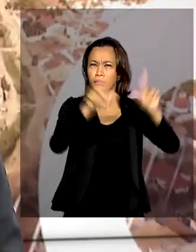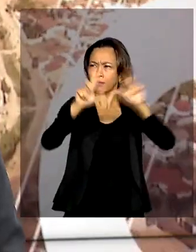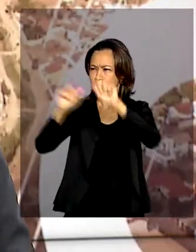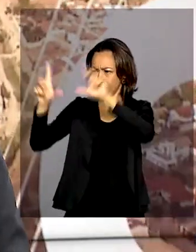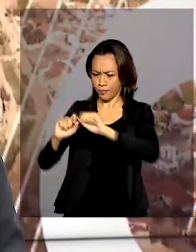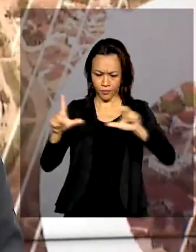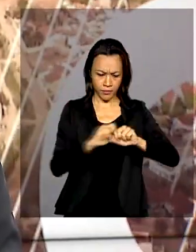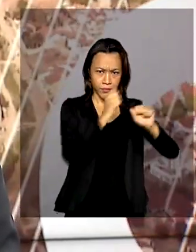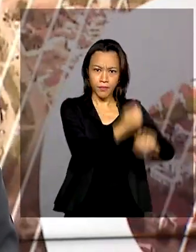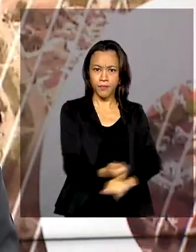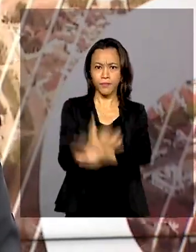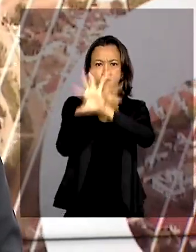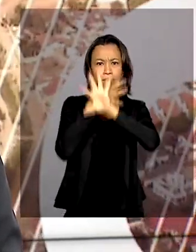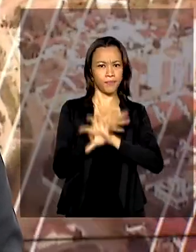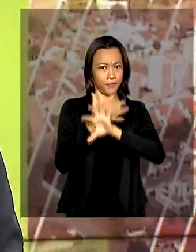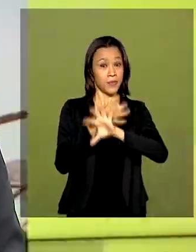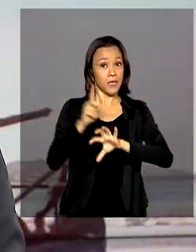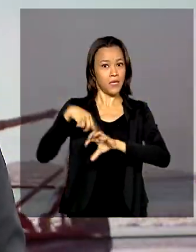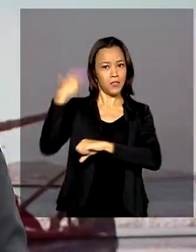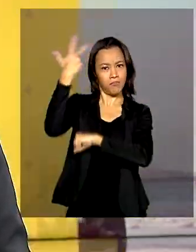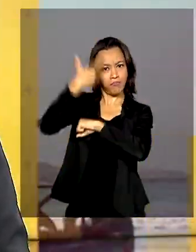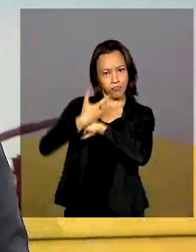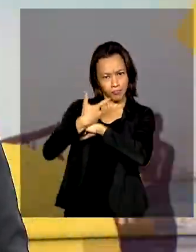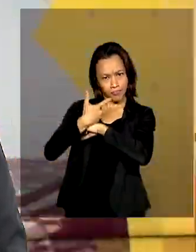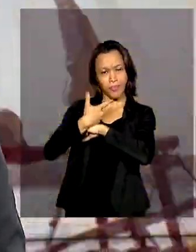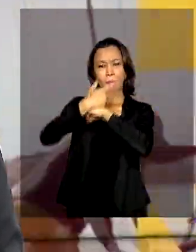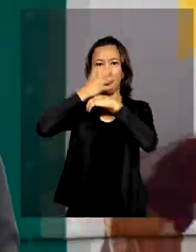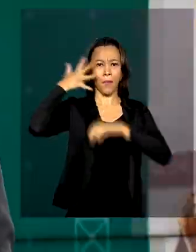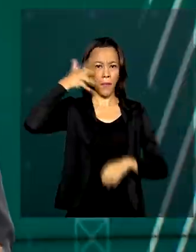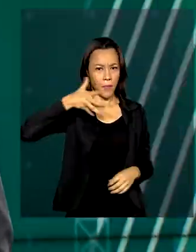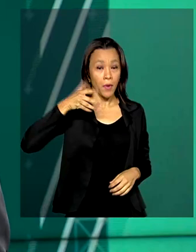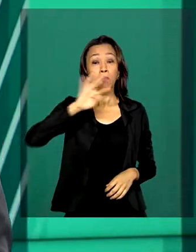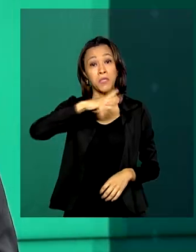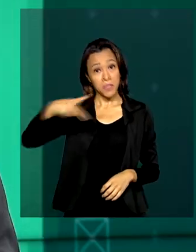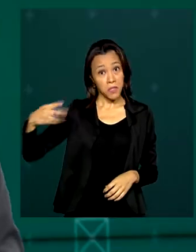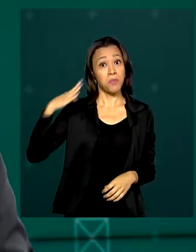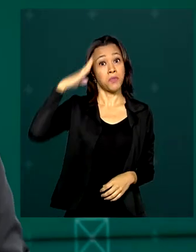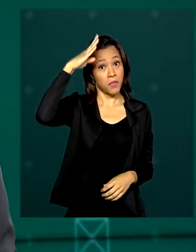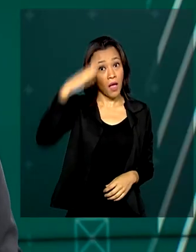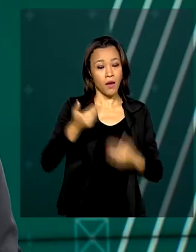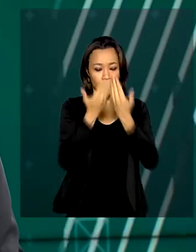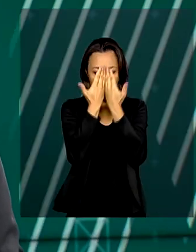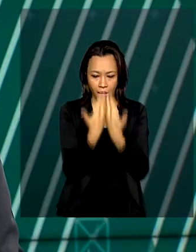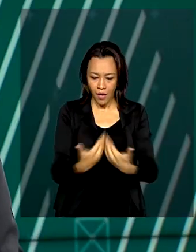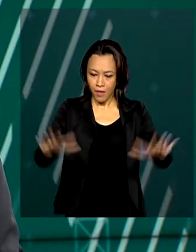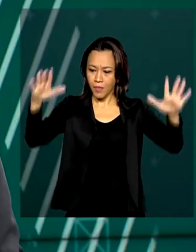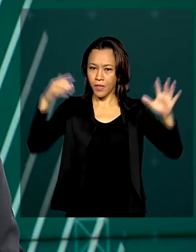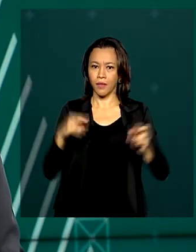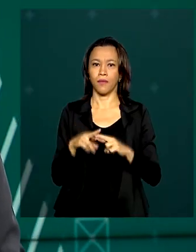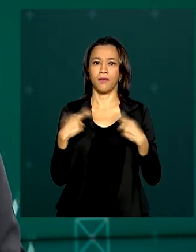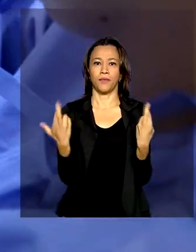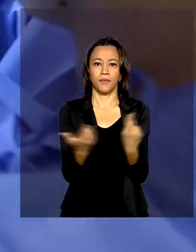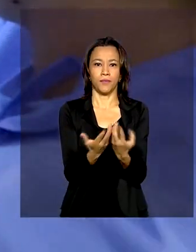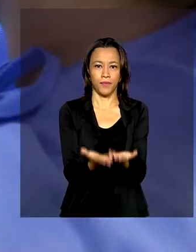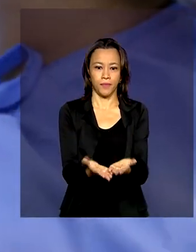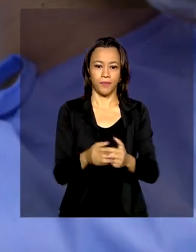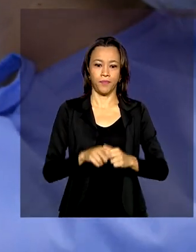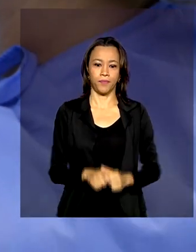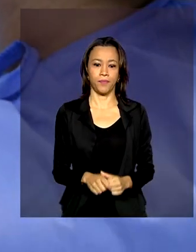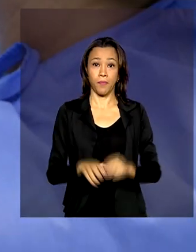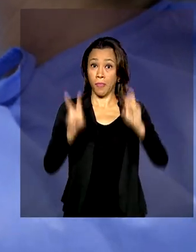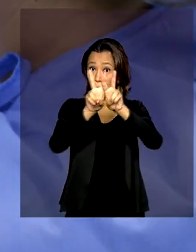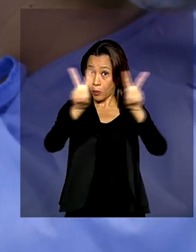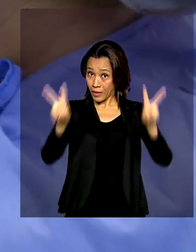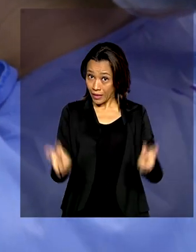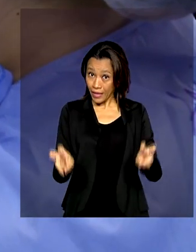gravaram as declarações. O presidente Jair Bolsonaro discursa por vídeo abrindo os debates. O tema